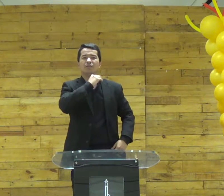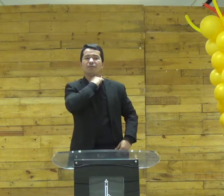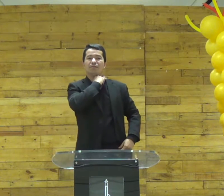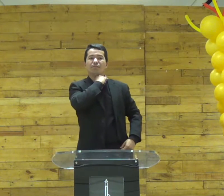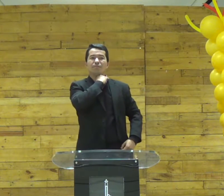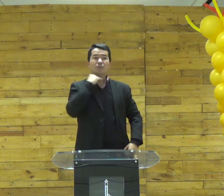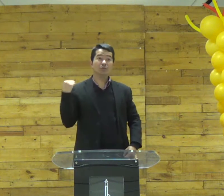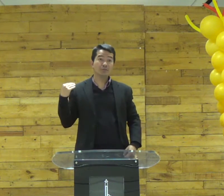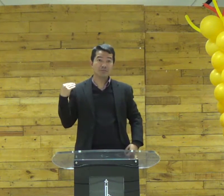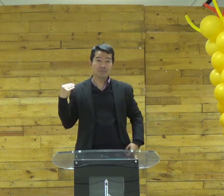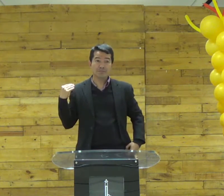você morre